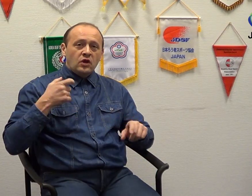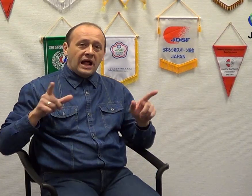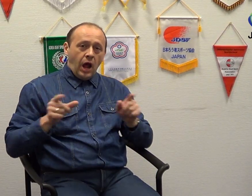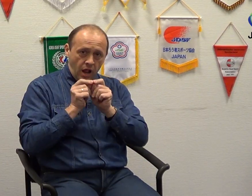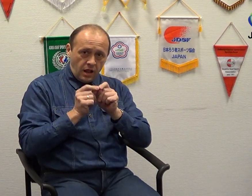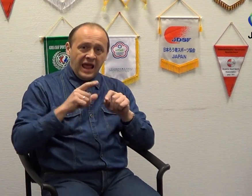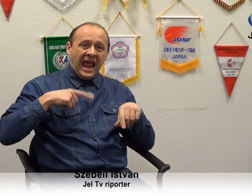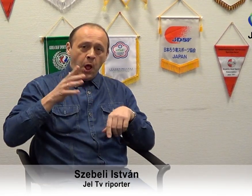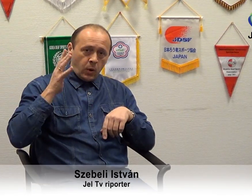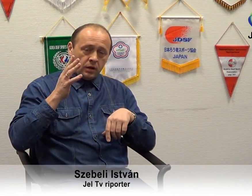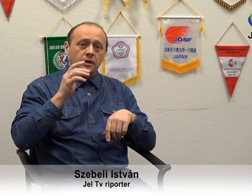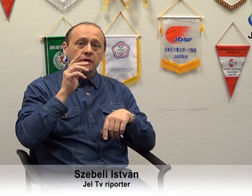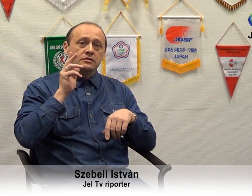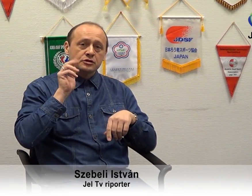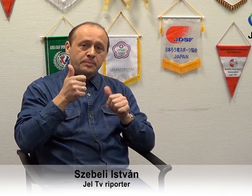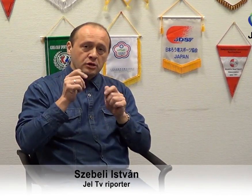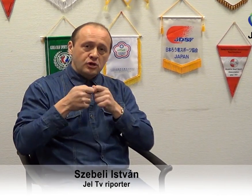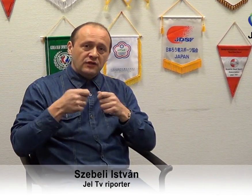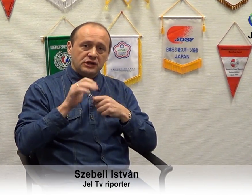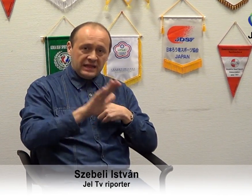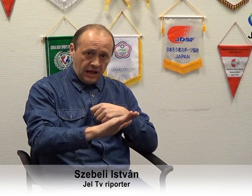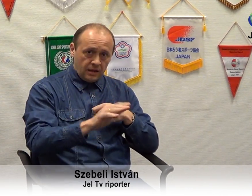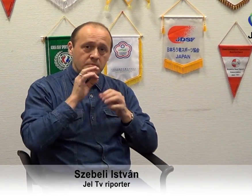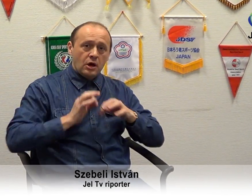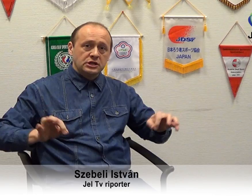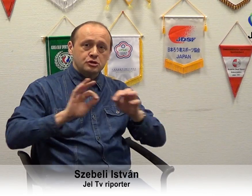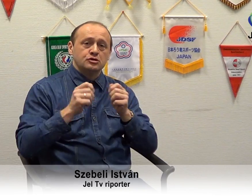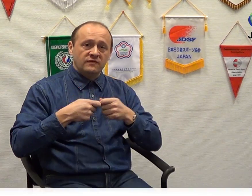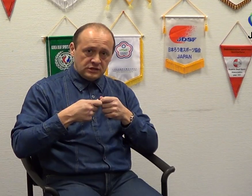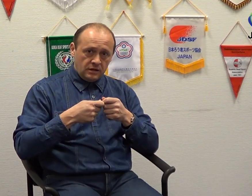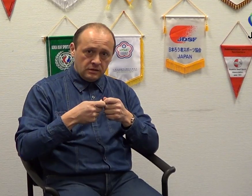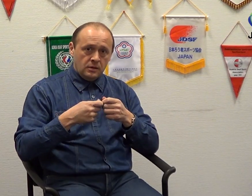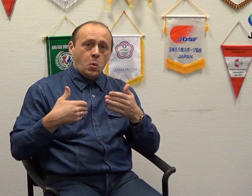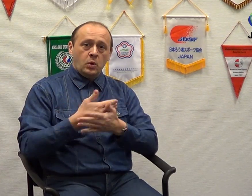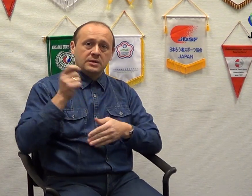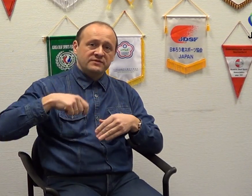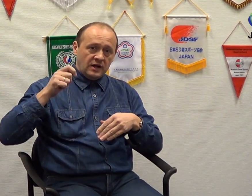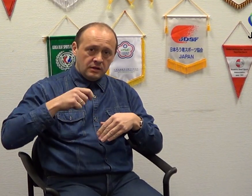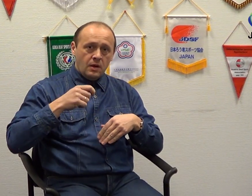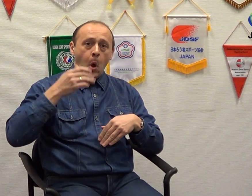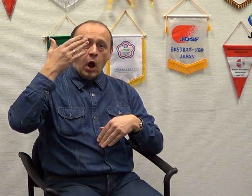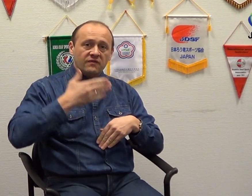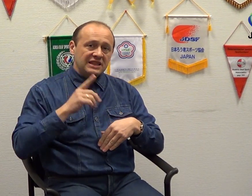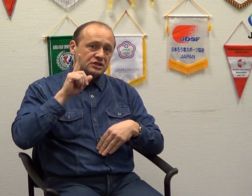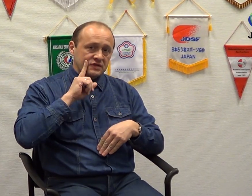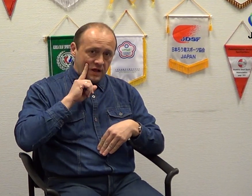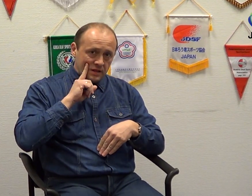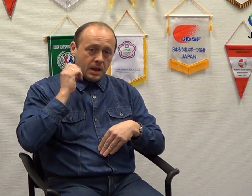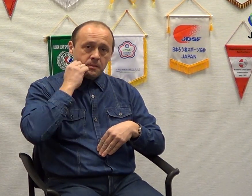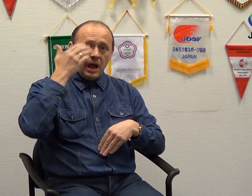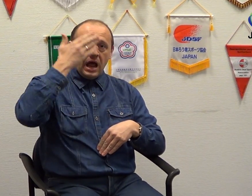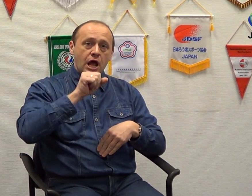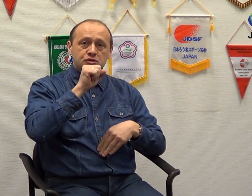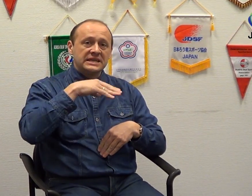Hogy a tékkal élők sportszövetségének Magyarországi Szövetsége képviseletében